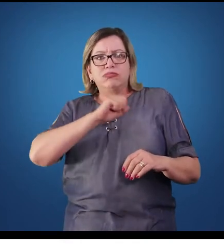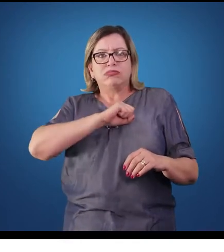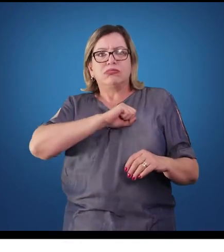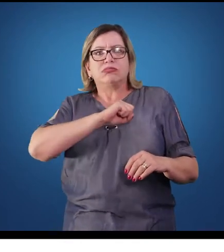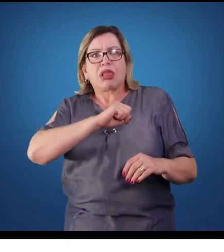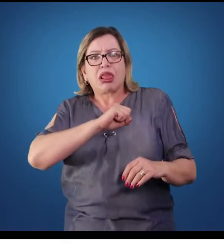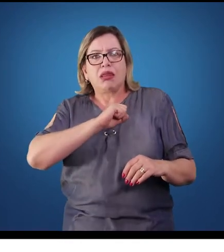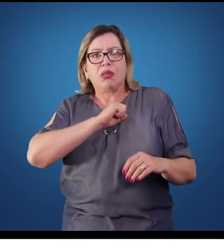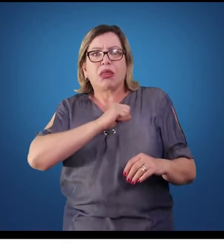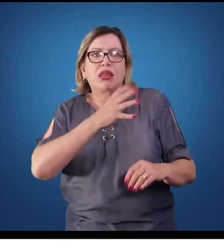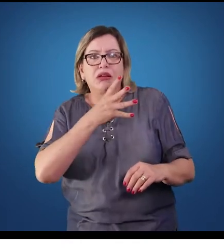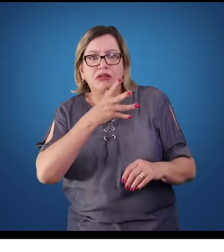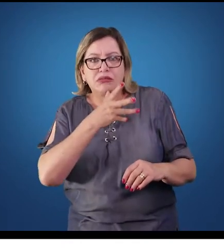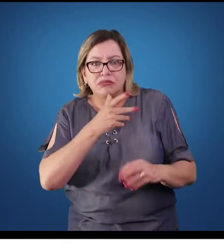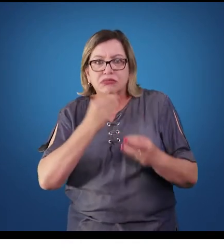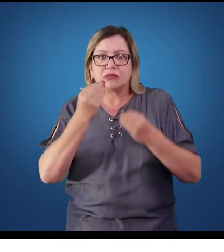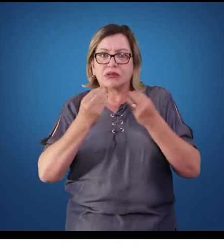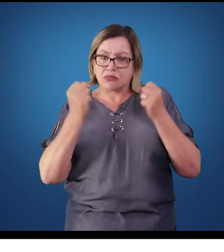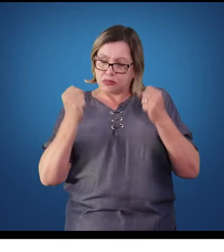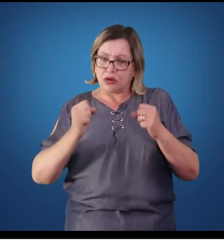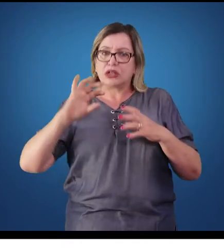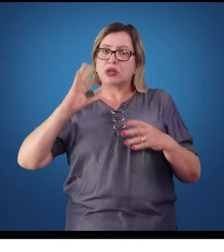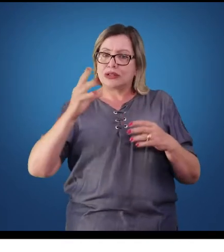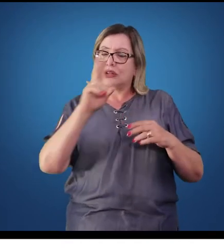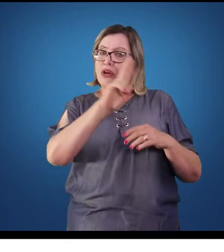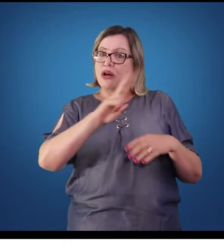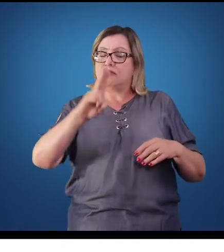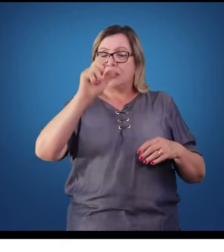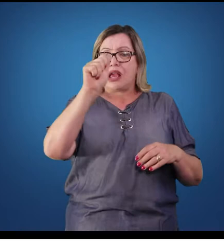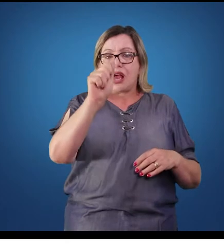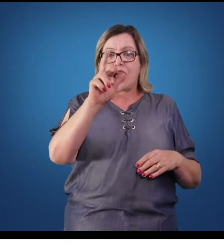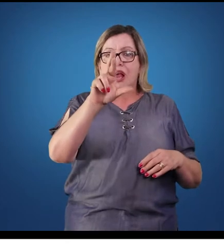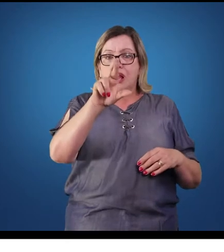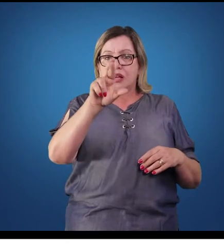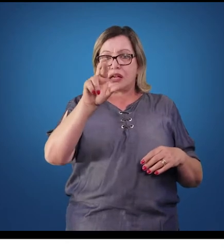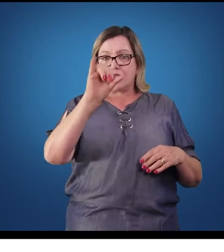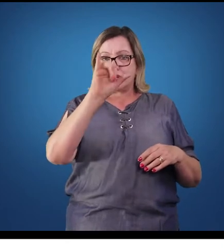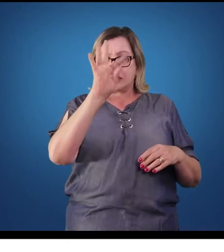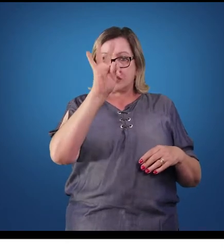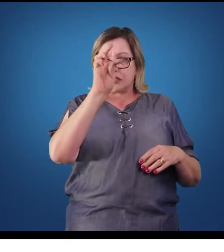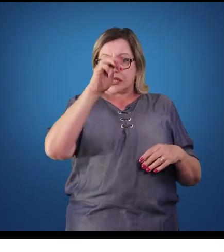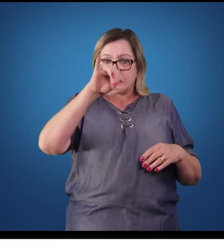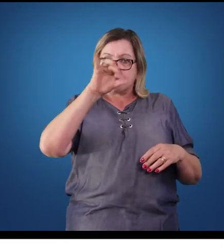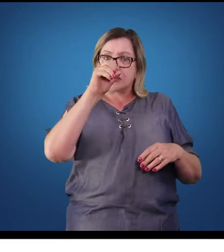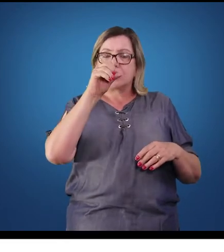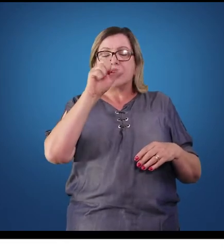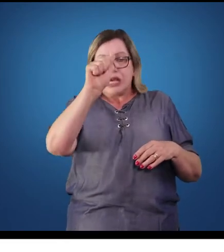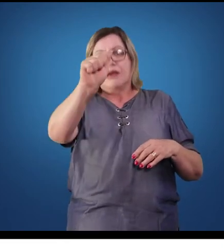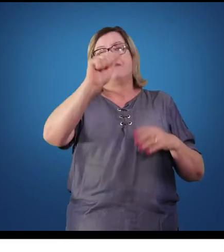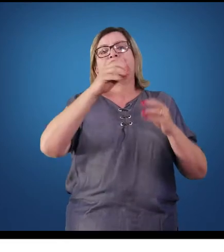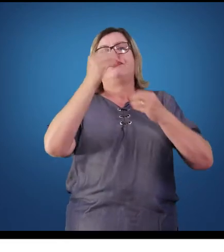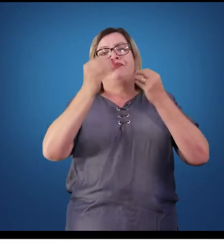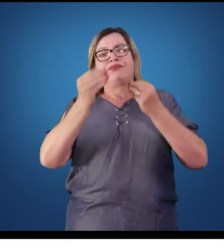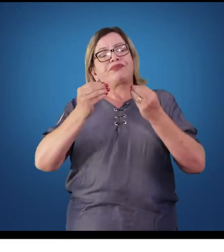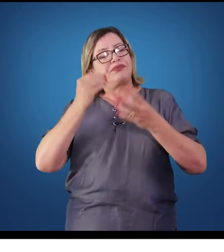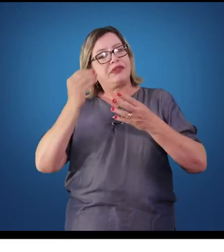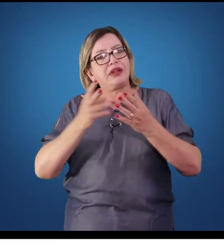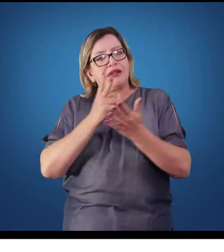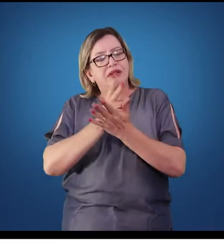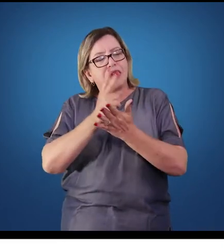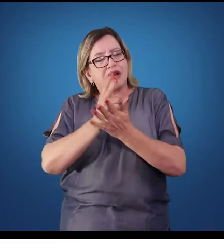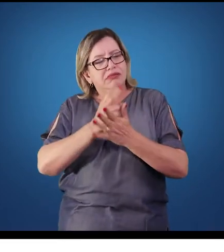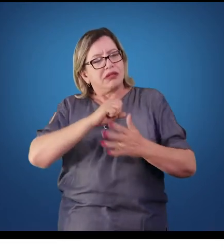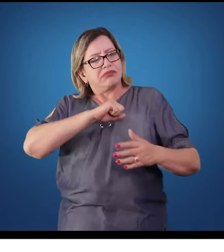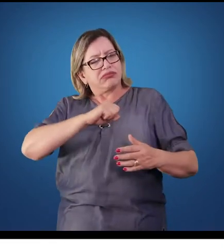O nódulo átrioventricular, ele gera um estímulo para uma contração ao redor de 60 a 70 batimentos.